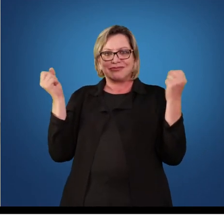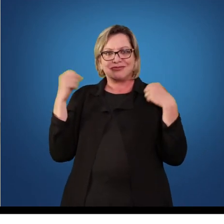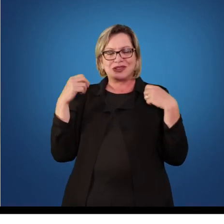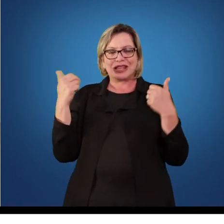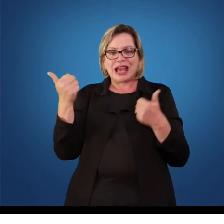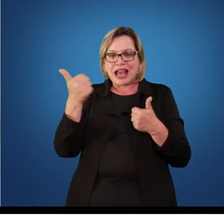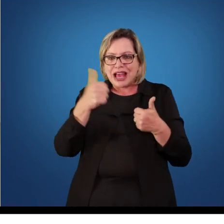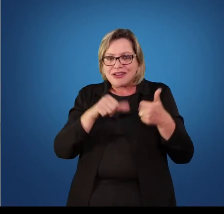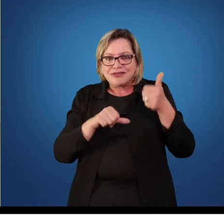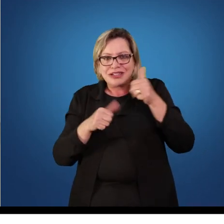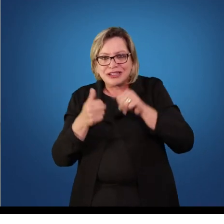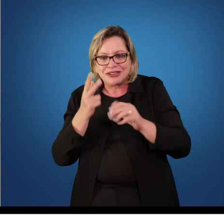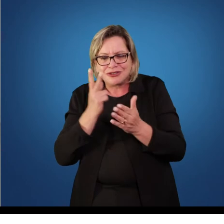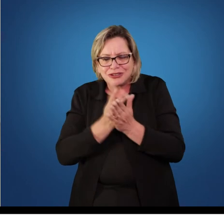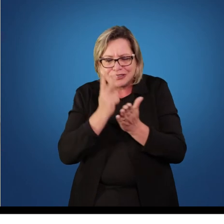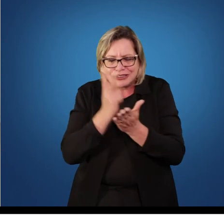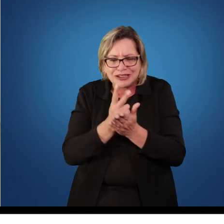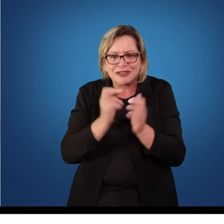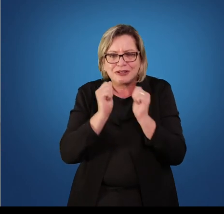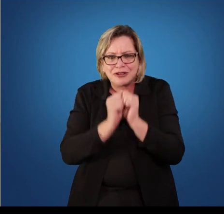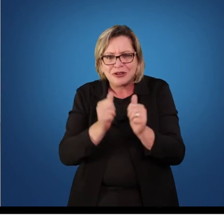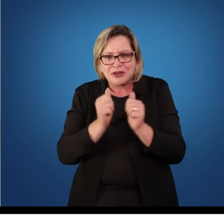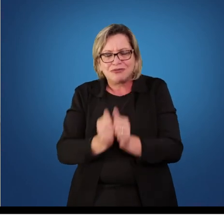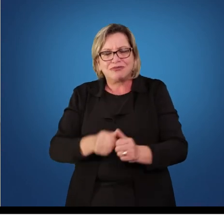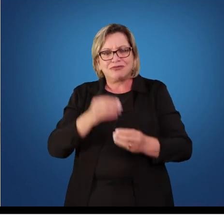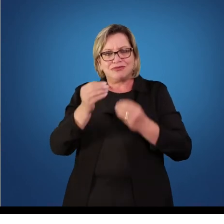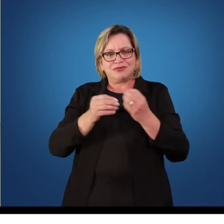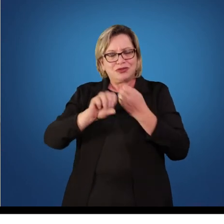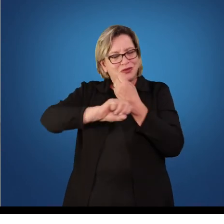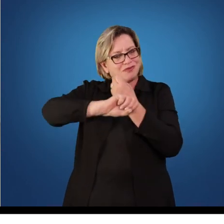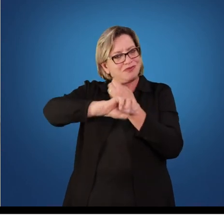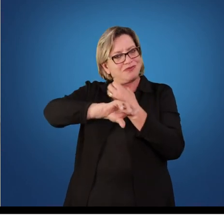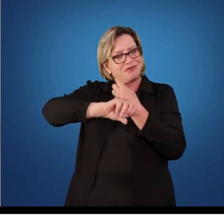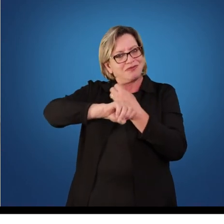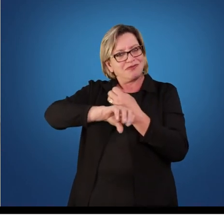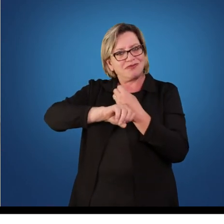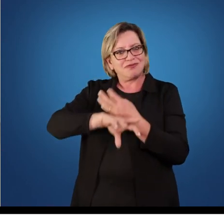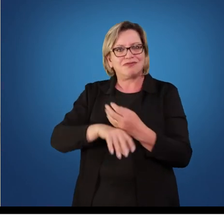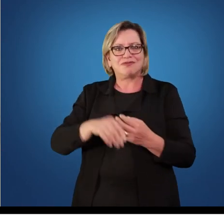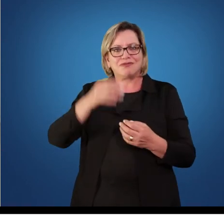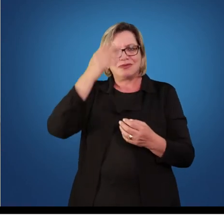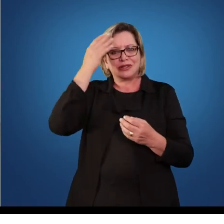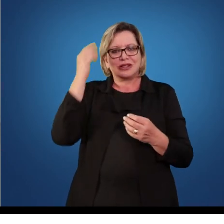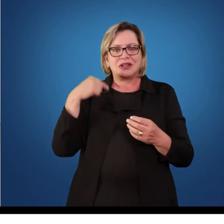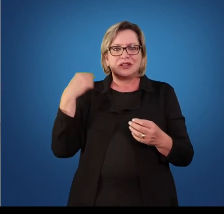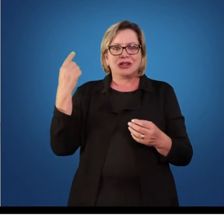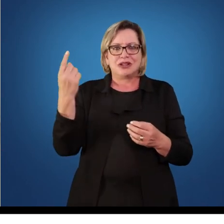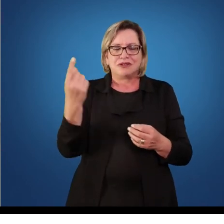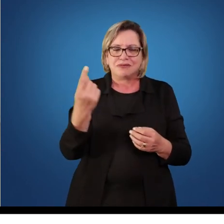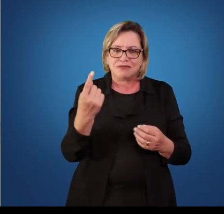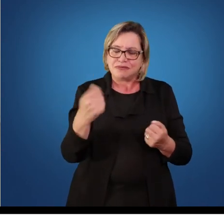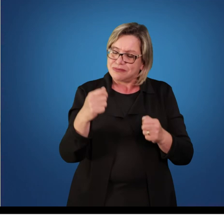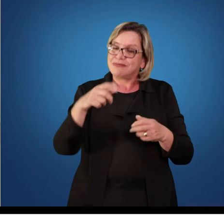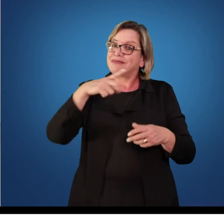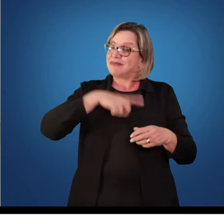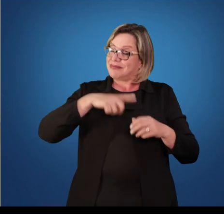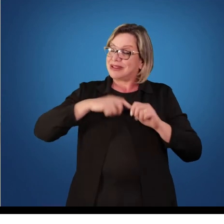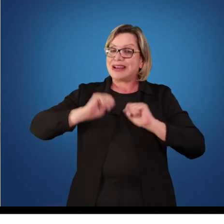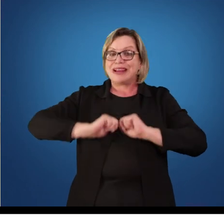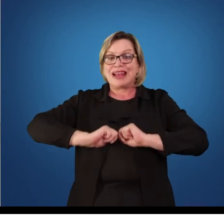acompanhar todo o processo de ensino e aprendizagem dos alunos. Nós temos que ter claro que a avaliação não